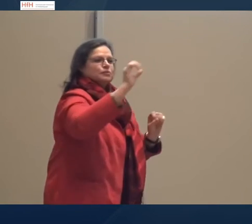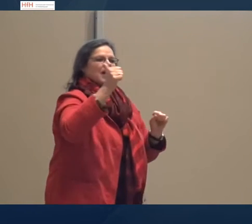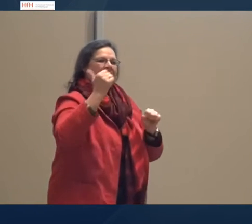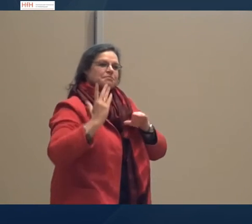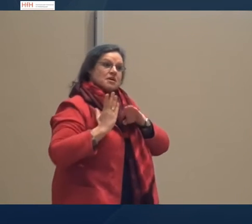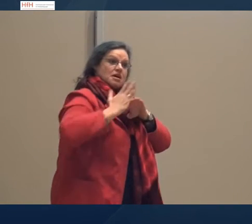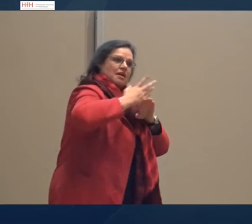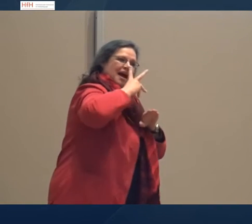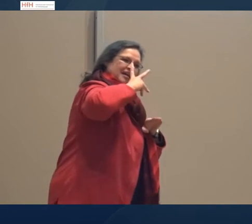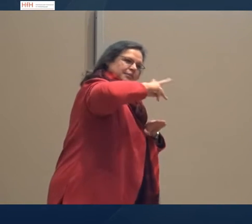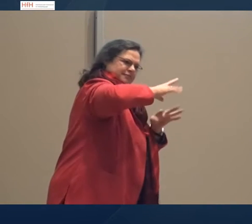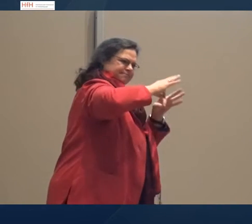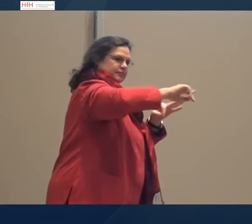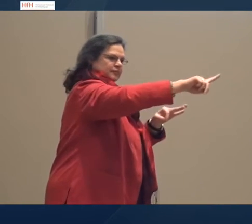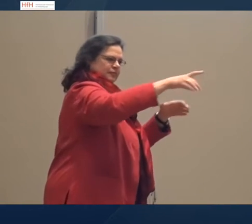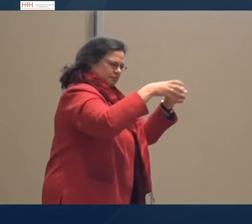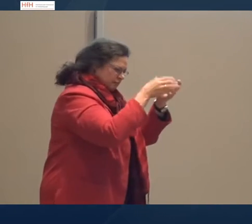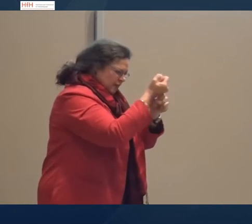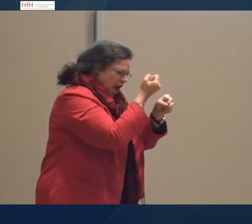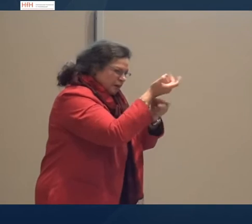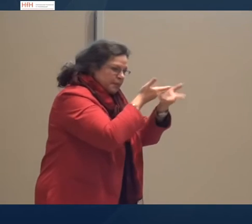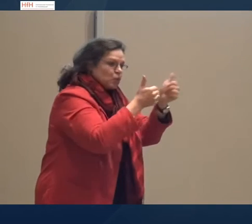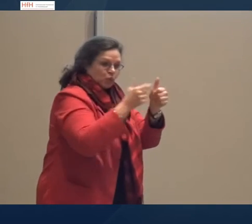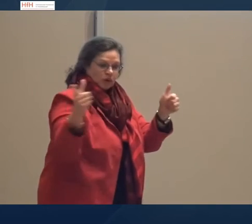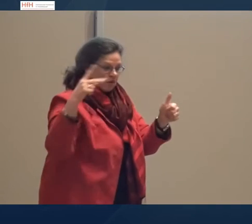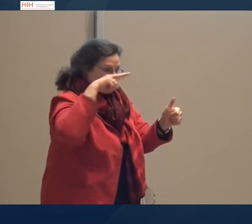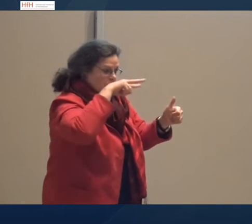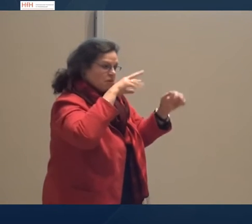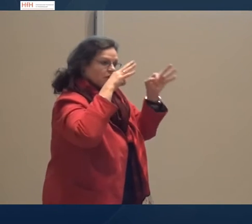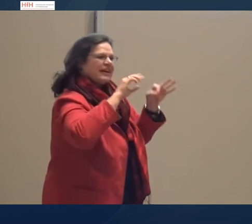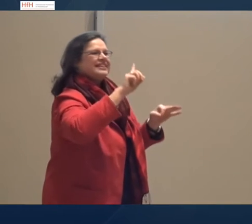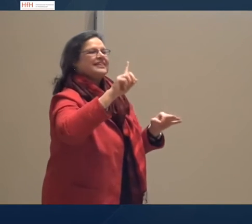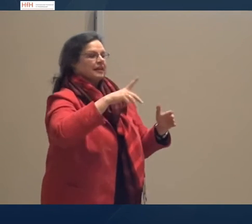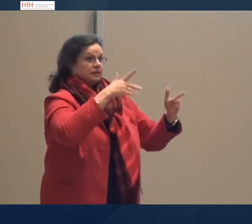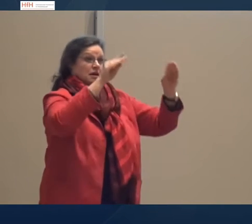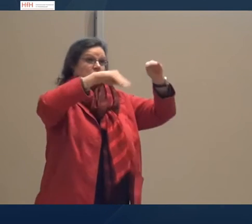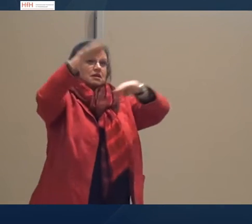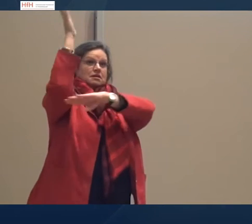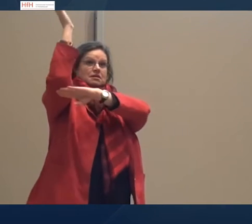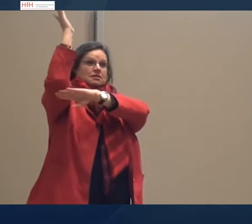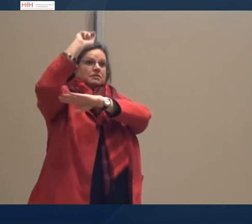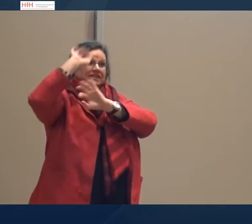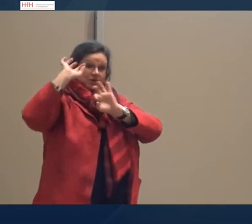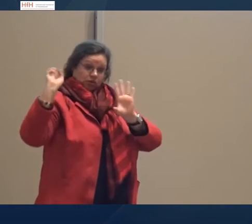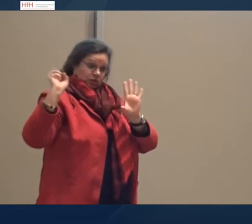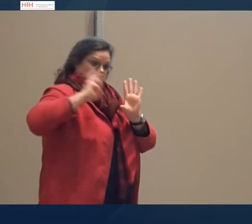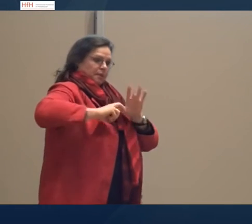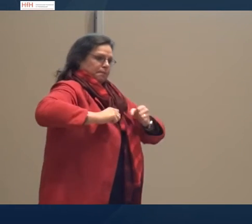Sie sollen einen richtigen Einblick bekommen, wie läuft die Arbeit da. Sie sollen nicht nur Vorträge besuchen, sondern Sie sollen richtig in die